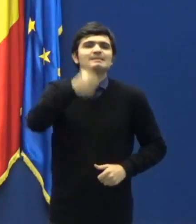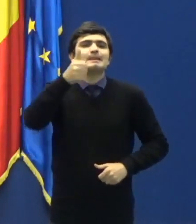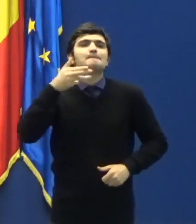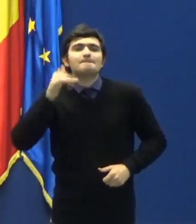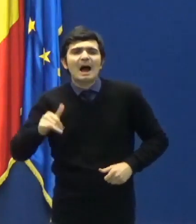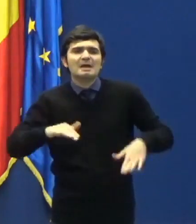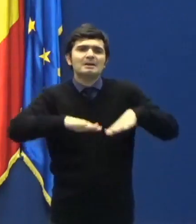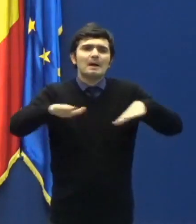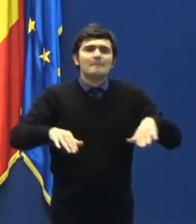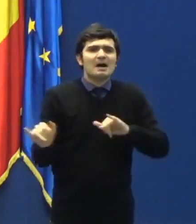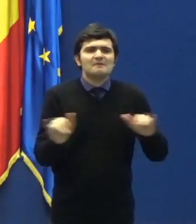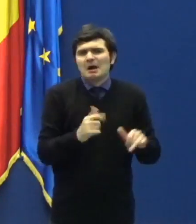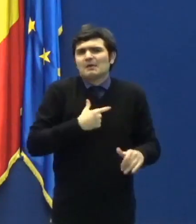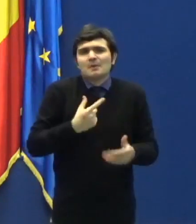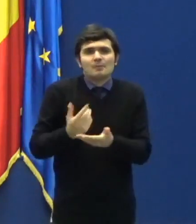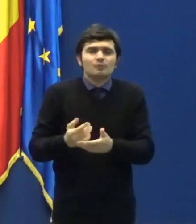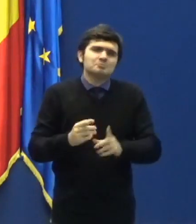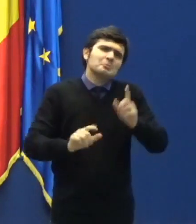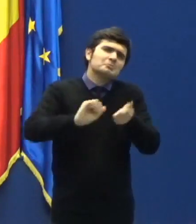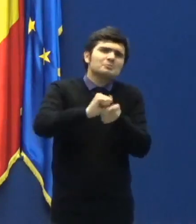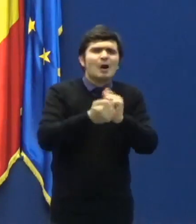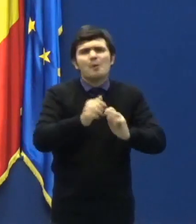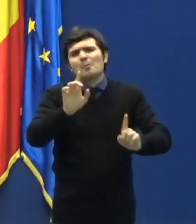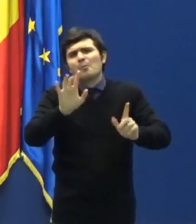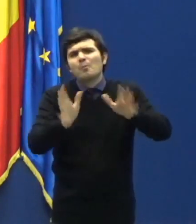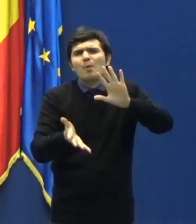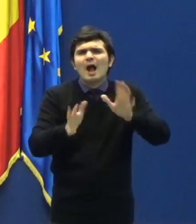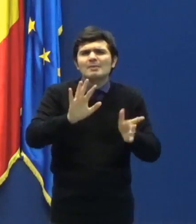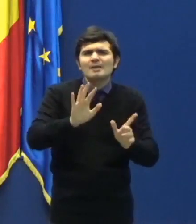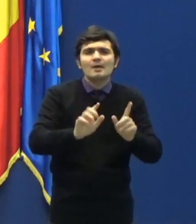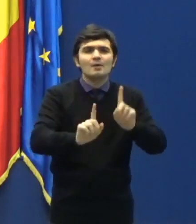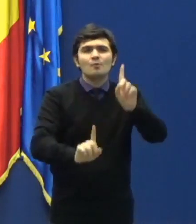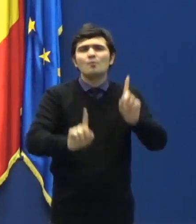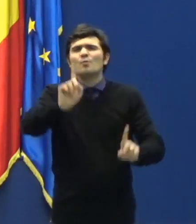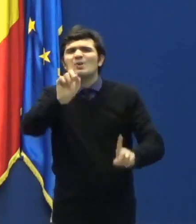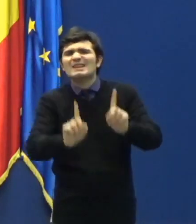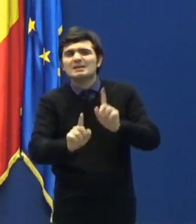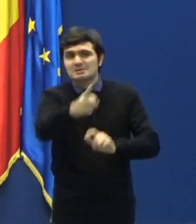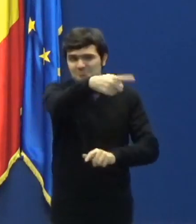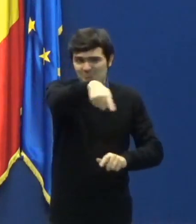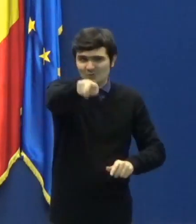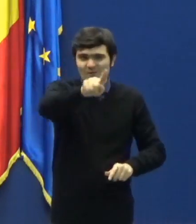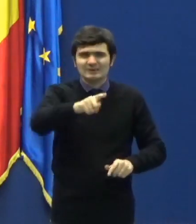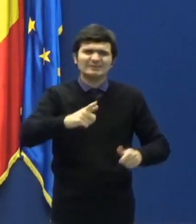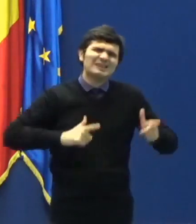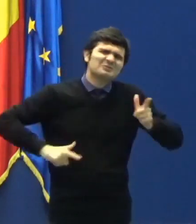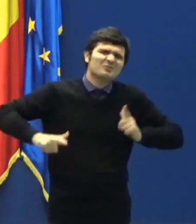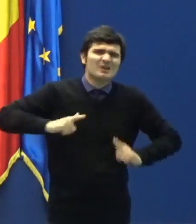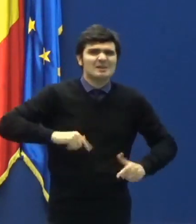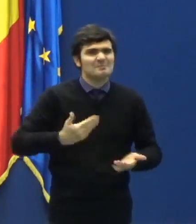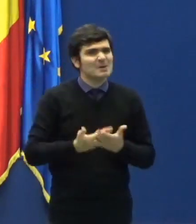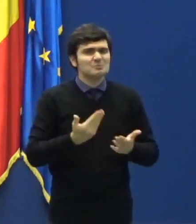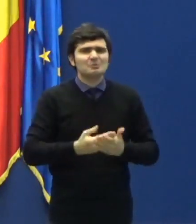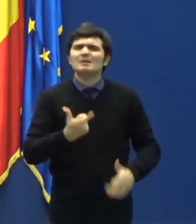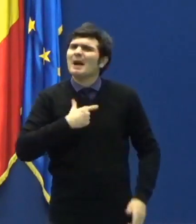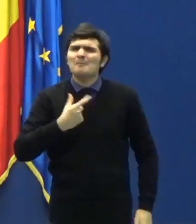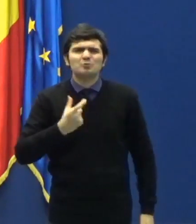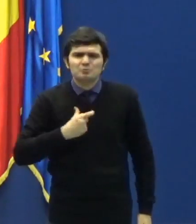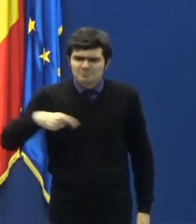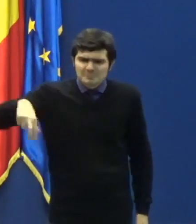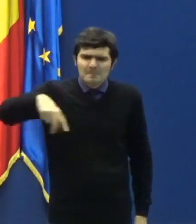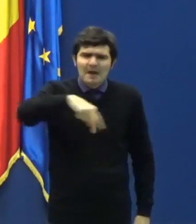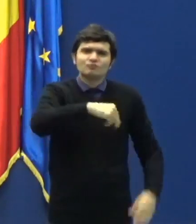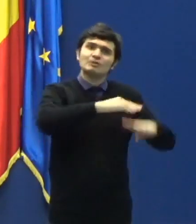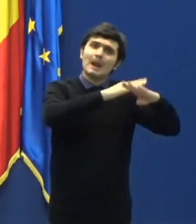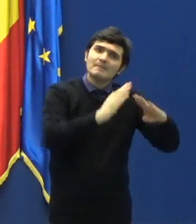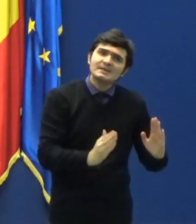Sau unii dintre dumneavoastră ați suferit nemergând la biserică sau în alte